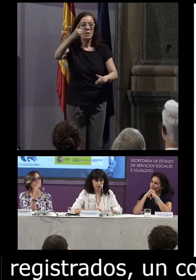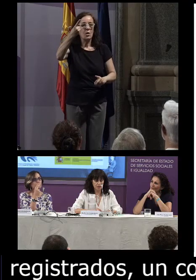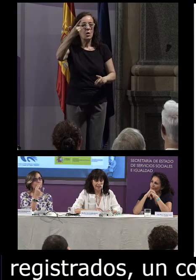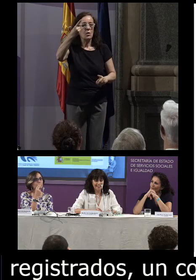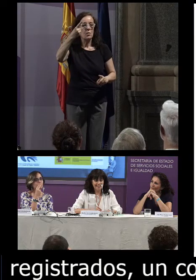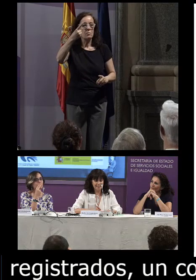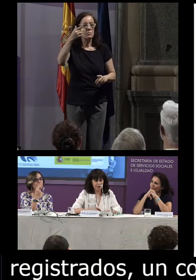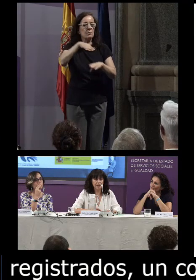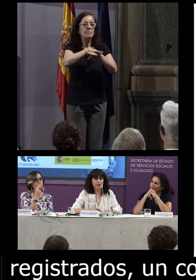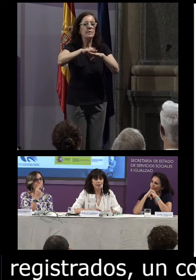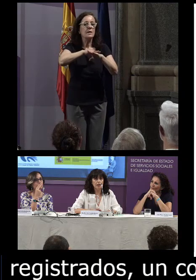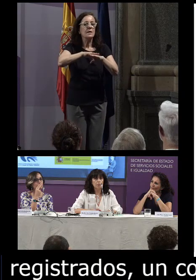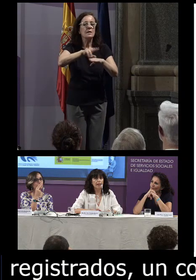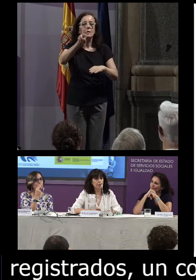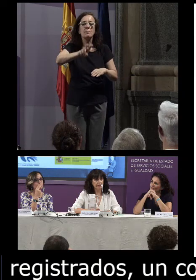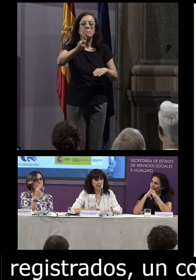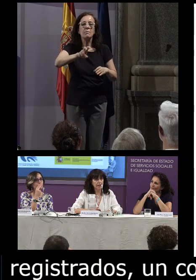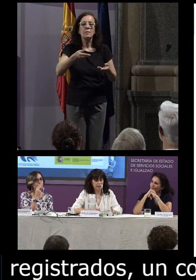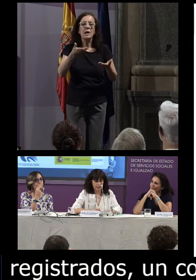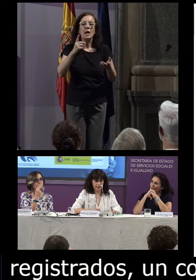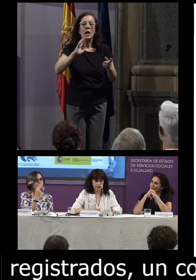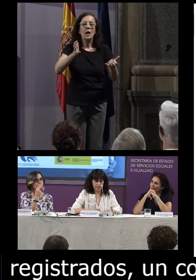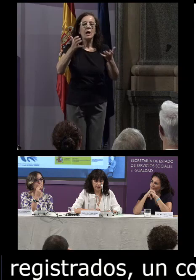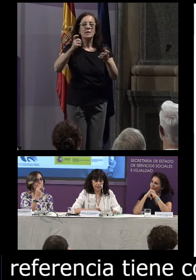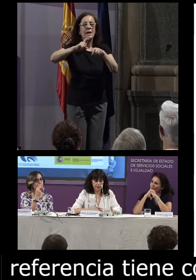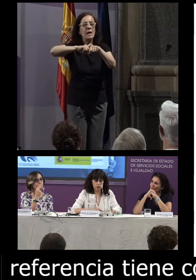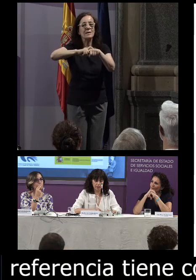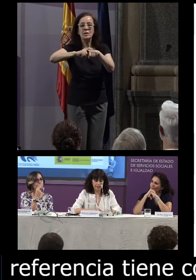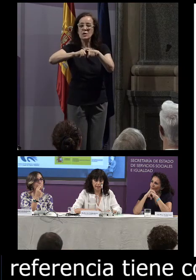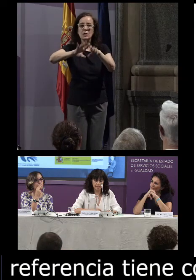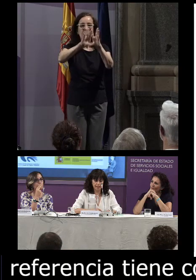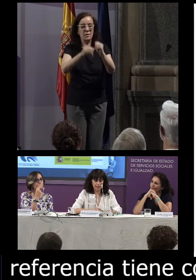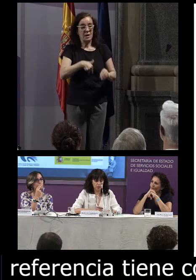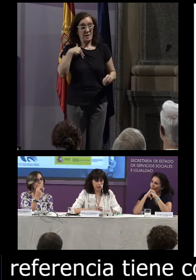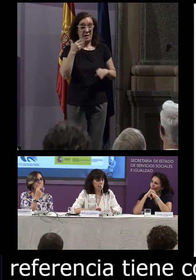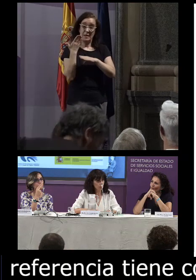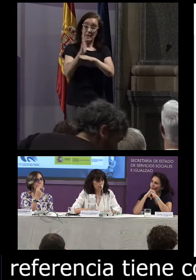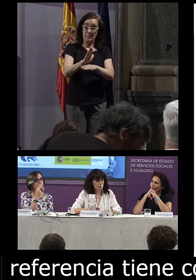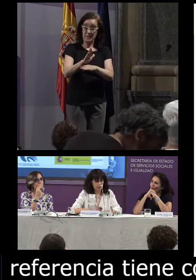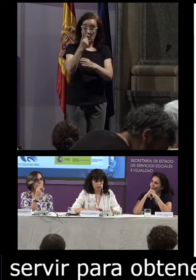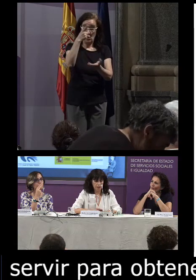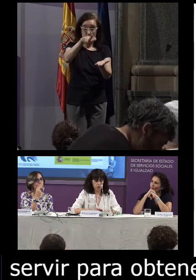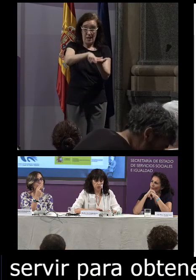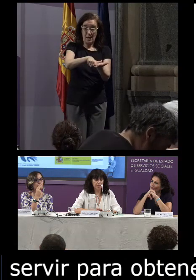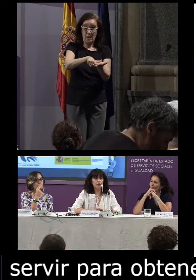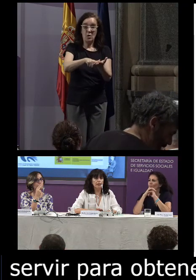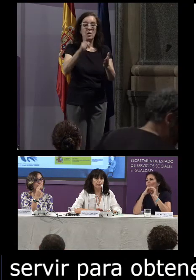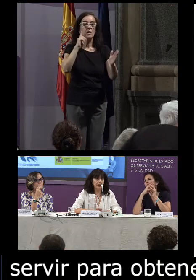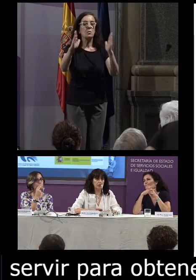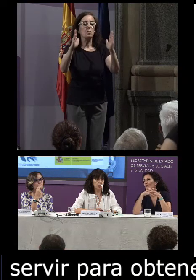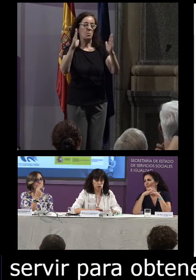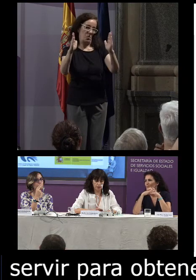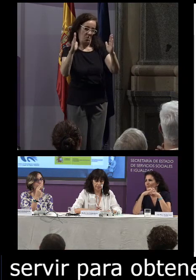básico el de servir para obtener las características globales que presenta una lengua en un momento